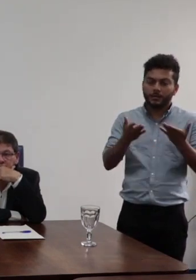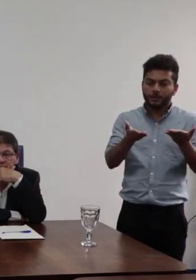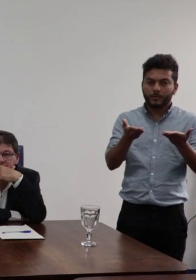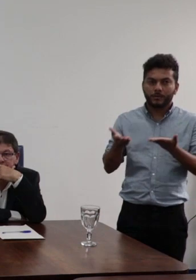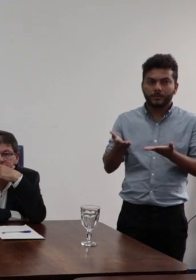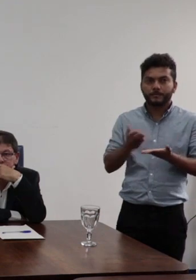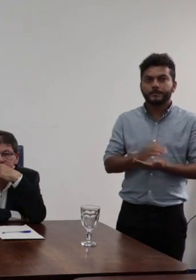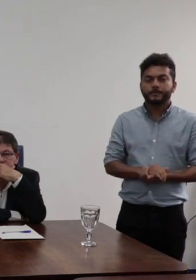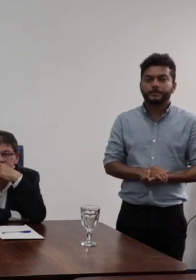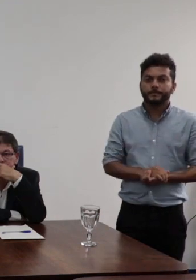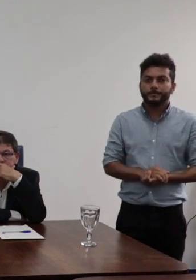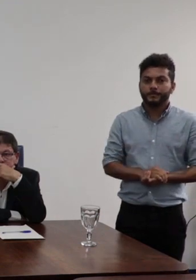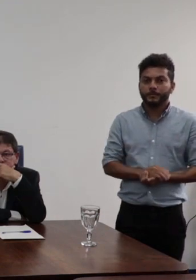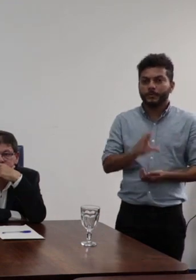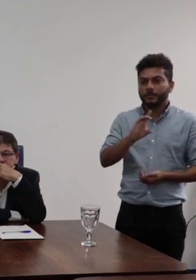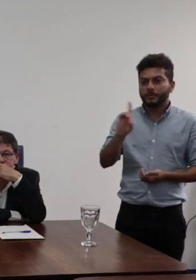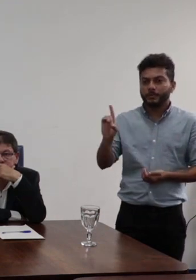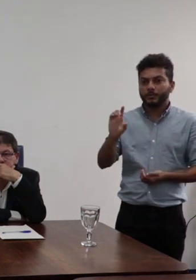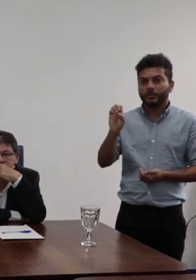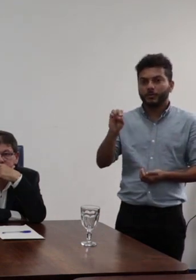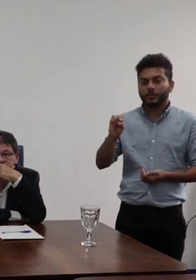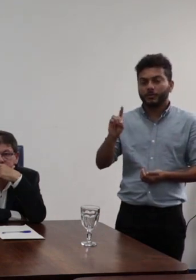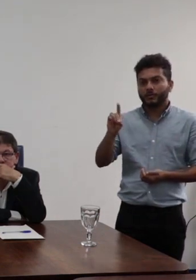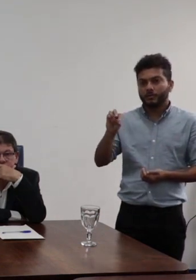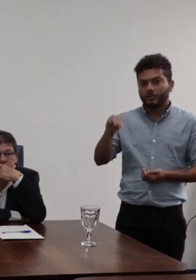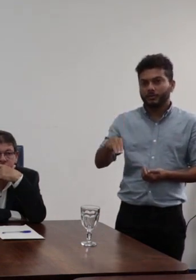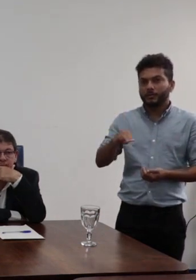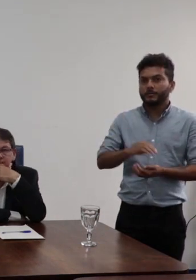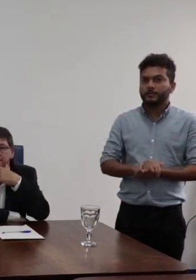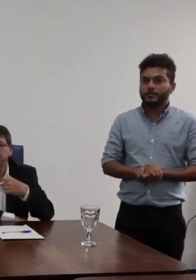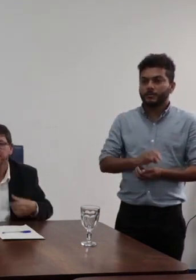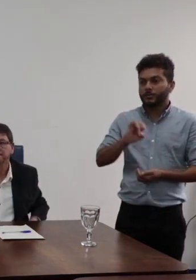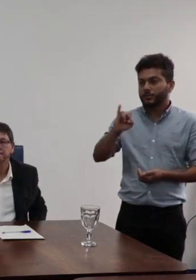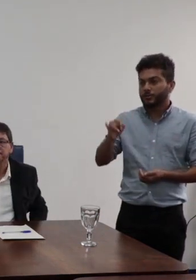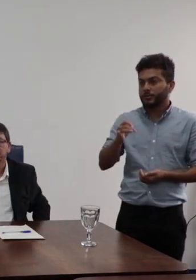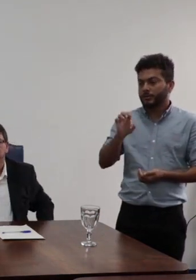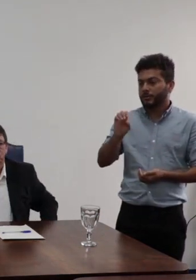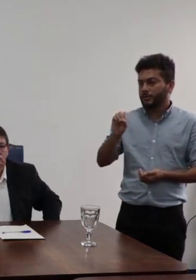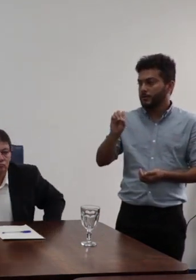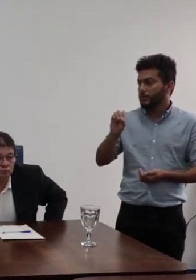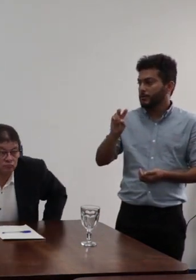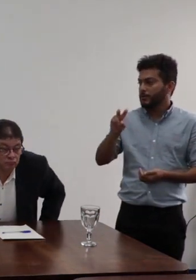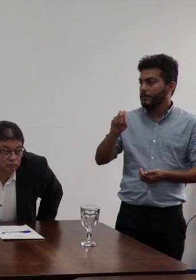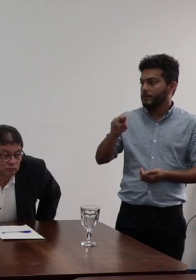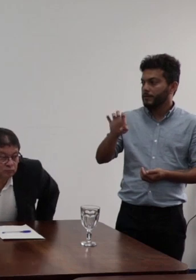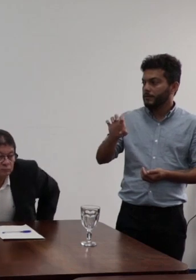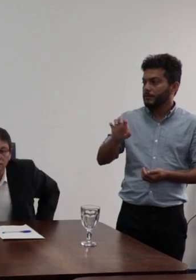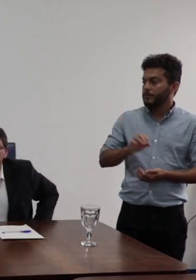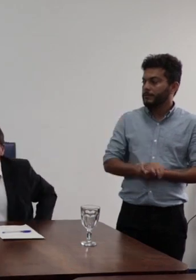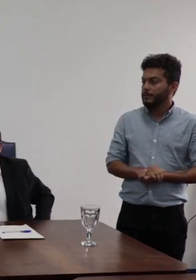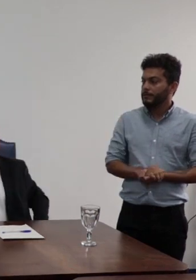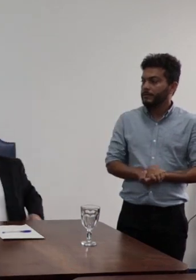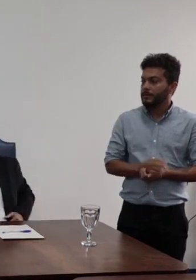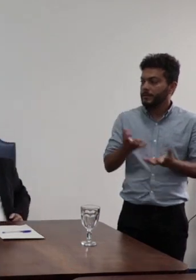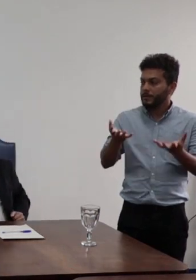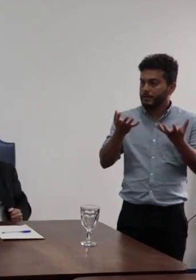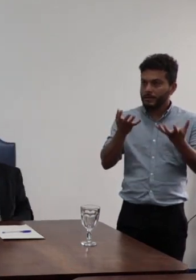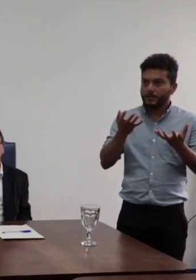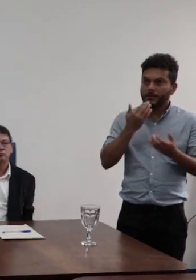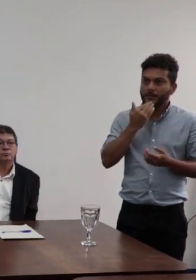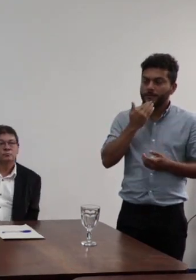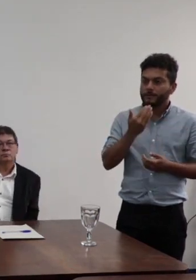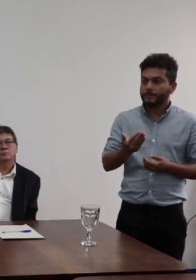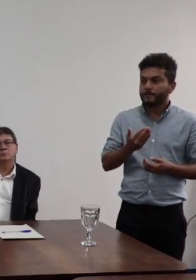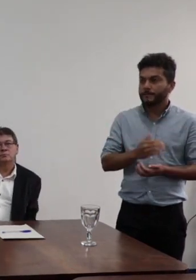o coordenador da Cotinho Giovanni Santana para fazer a apresentação queria solicitar a escone aqui que